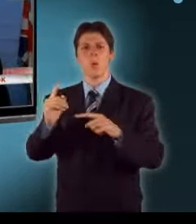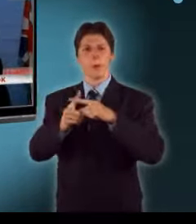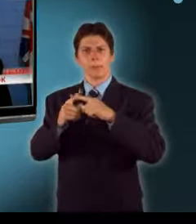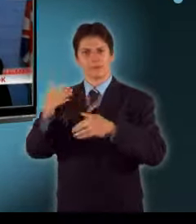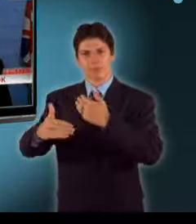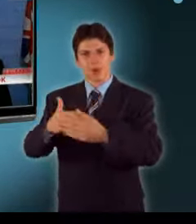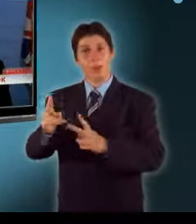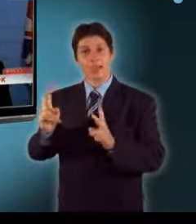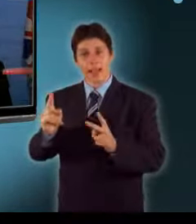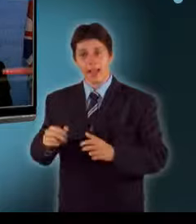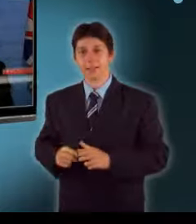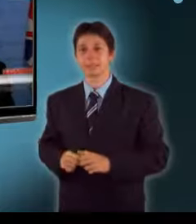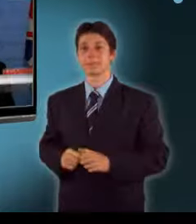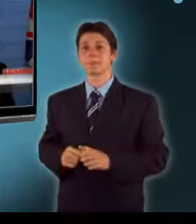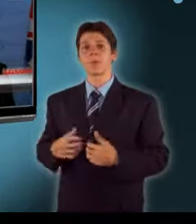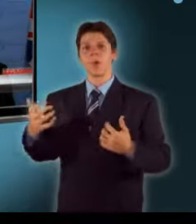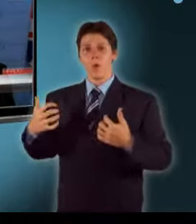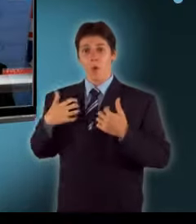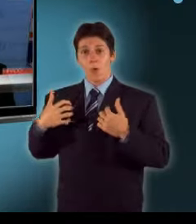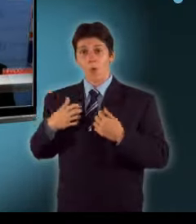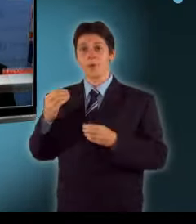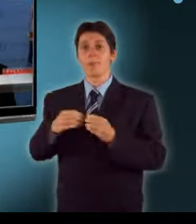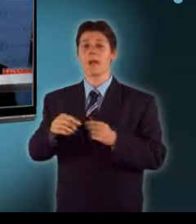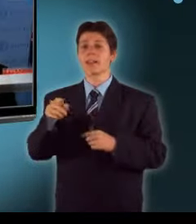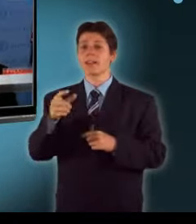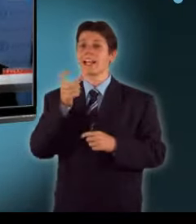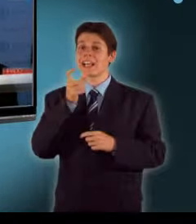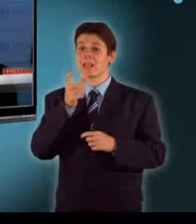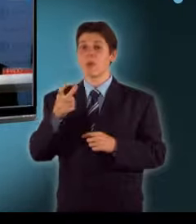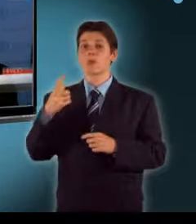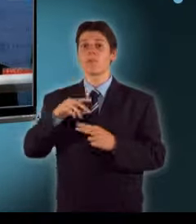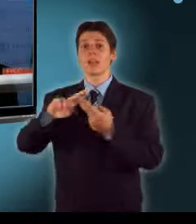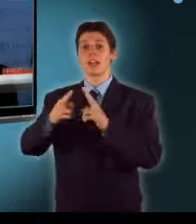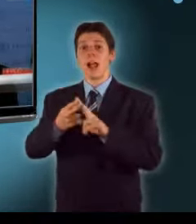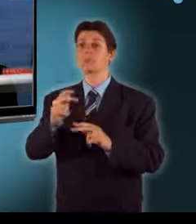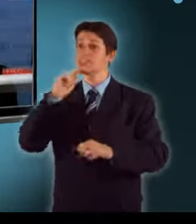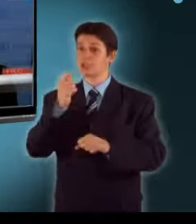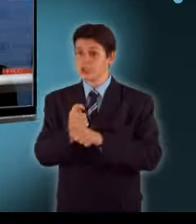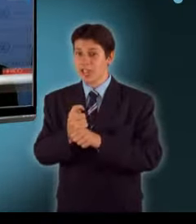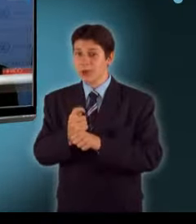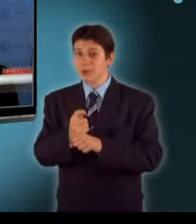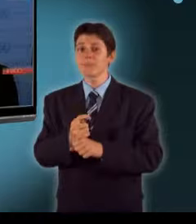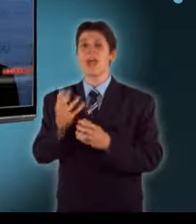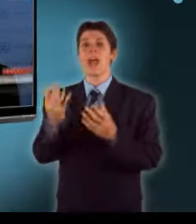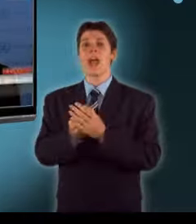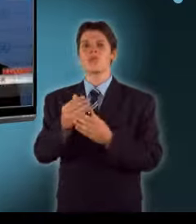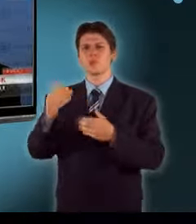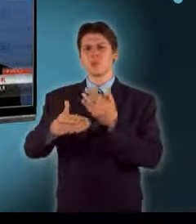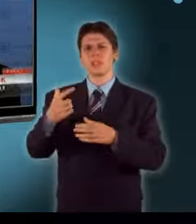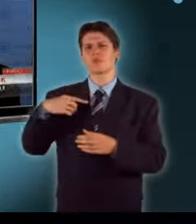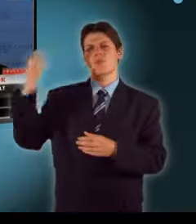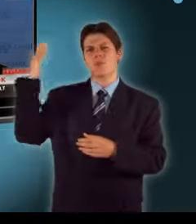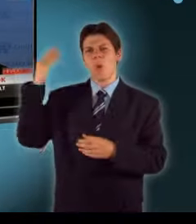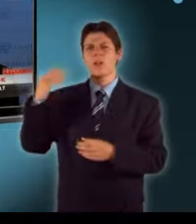Örömünkre szolgál, hogy Mr. Clinton próbálkozását siker koronázta. Az együttműködés hiánya, az egyre mélyülő szakadék észak-korea és a